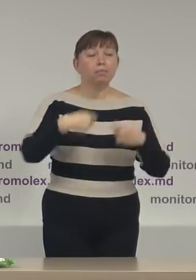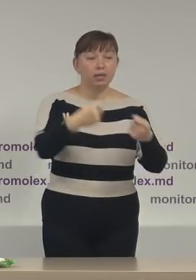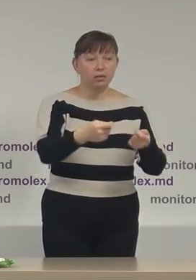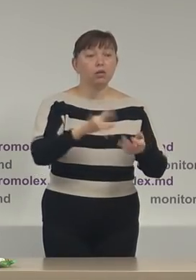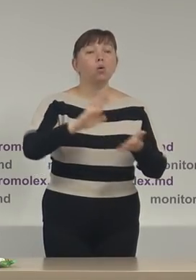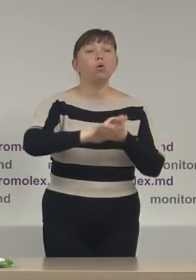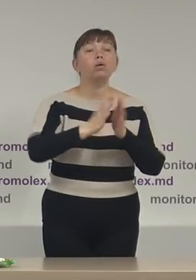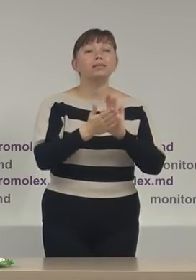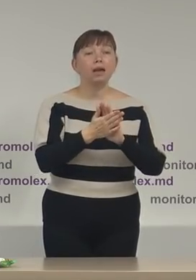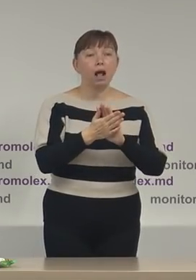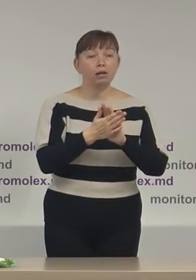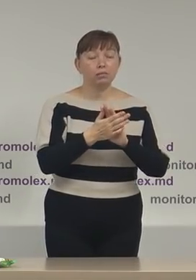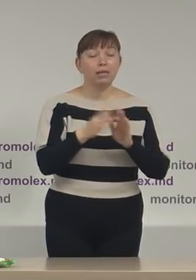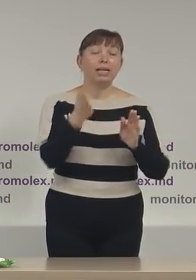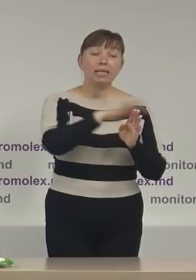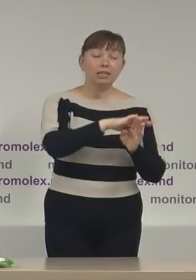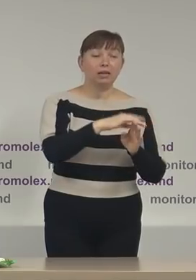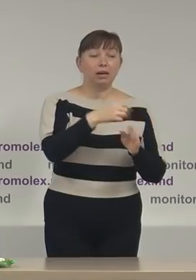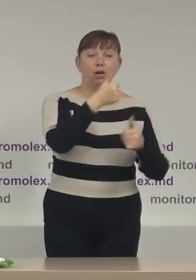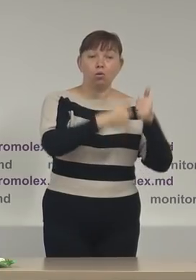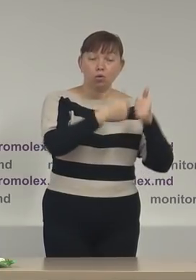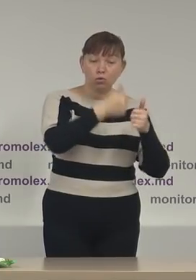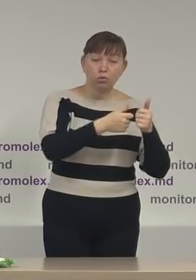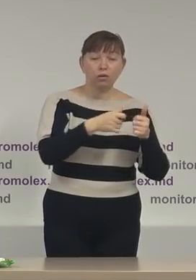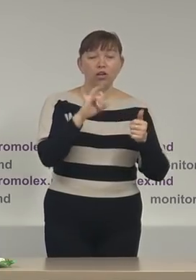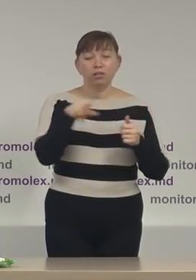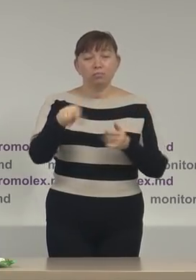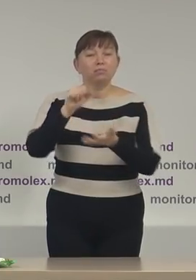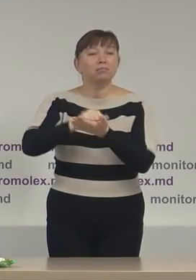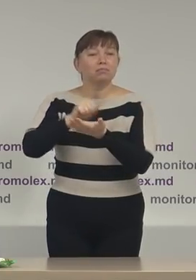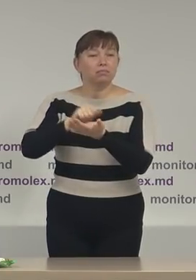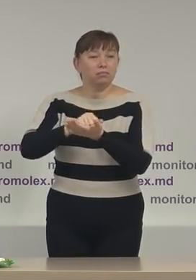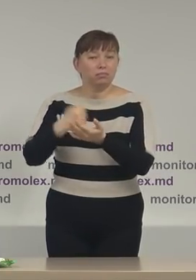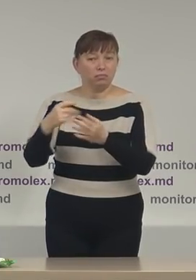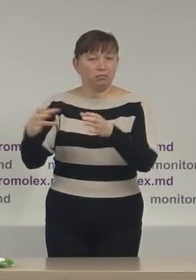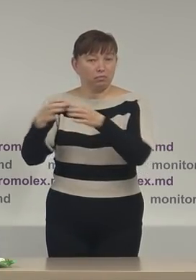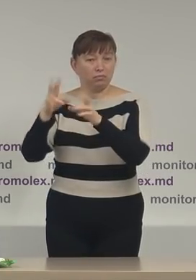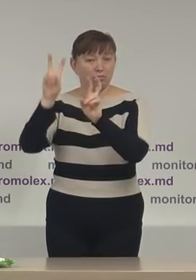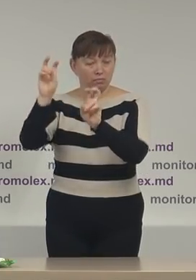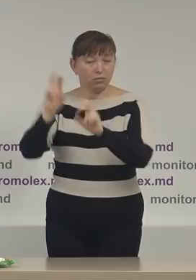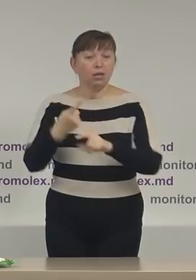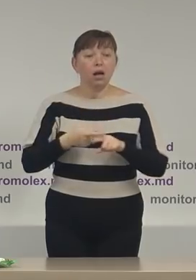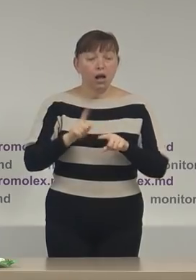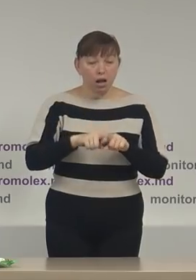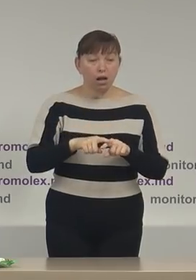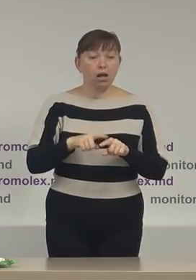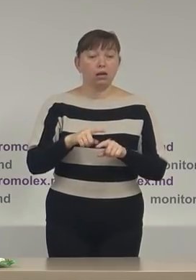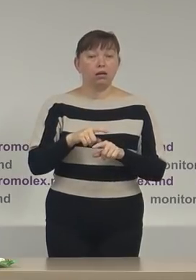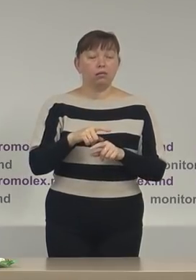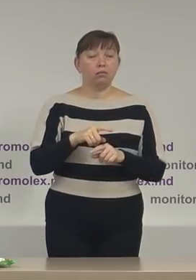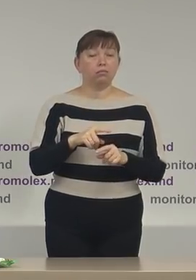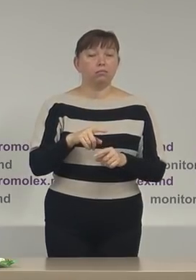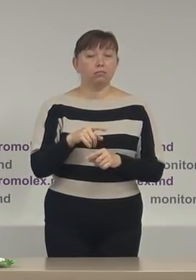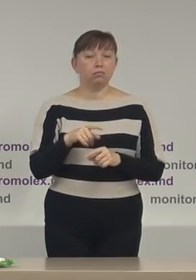dintre concurentul electoral și o editură edit tipar grup care acoperă o perioadă